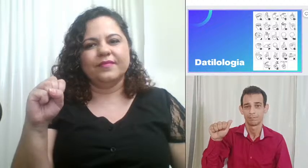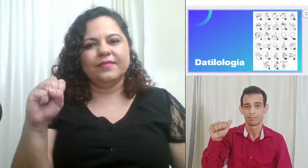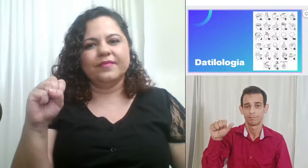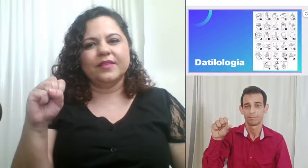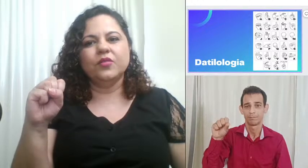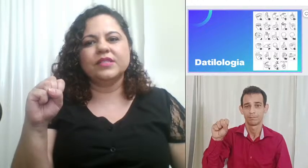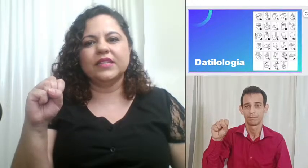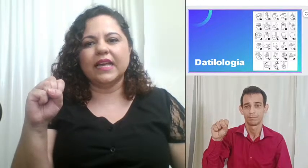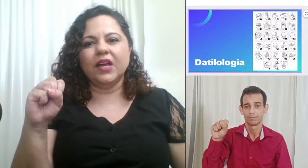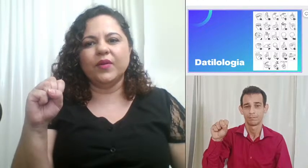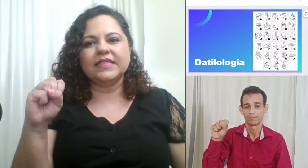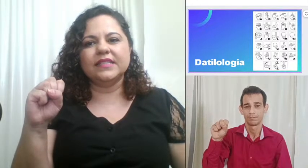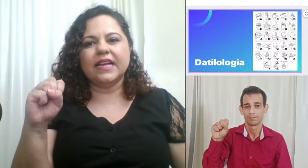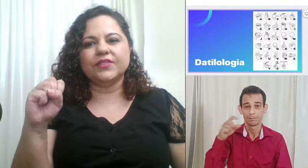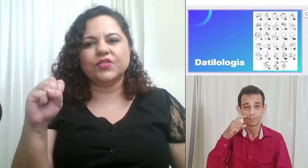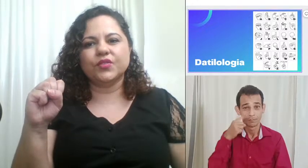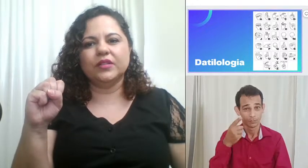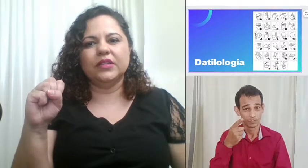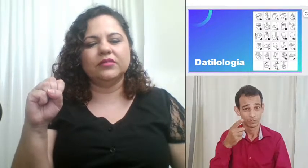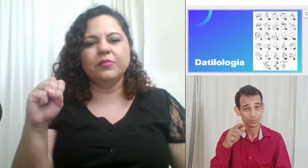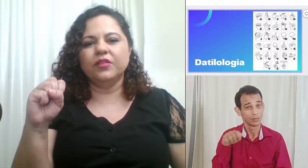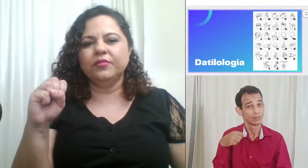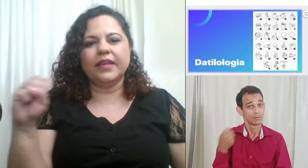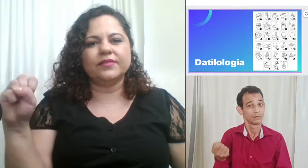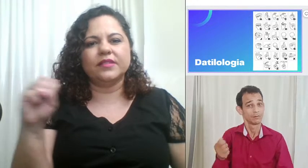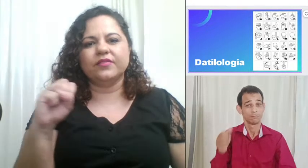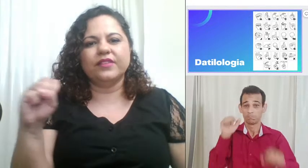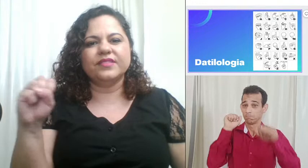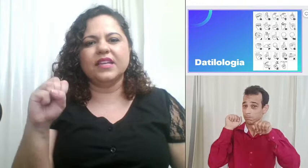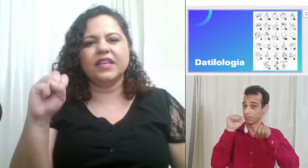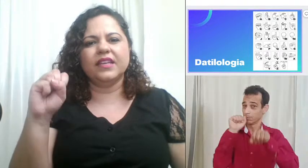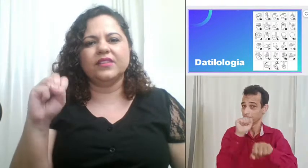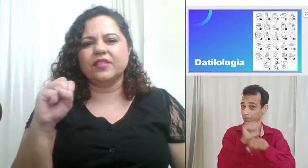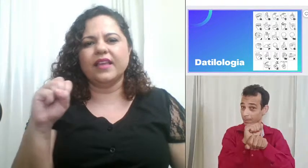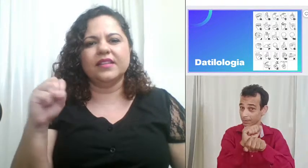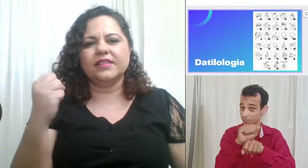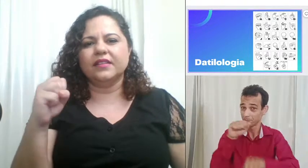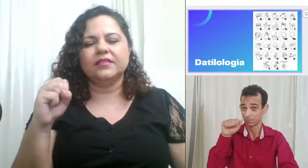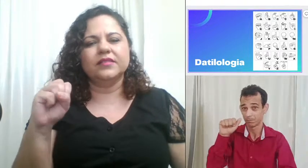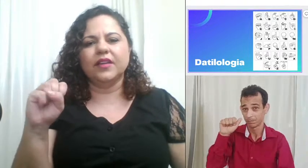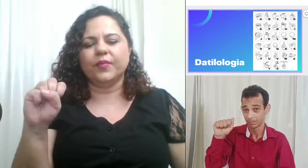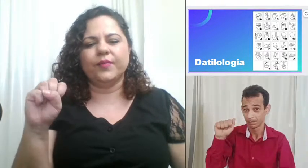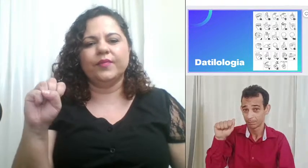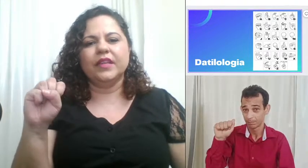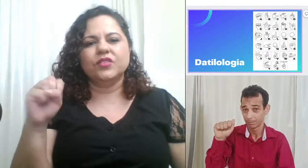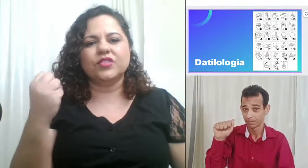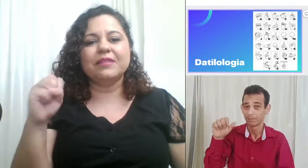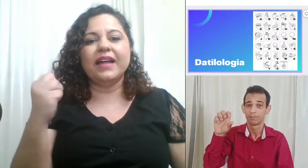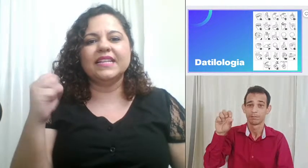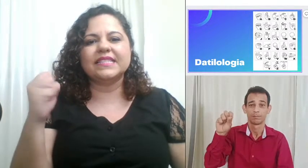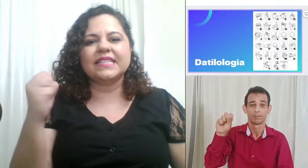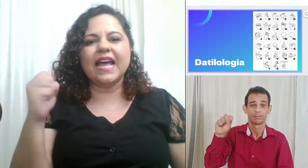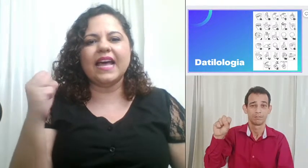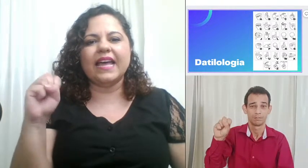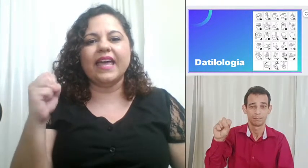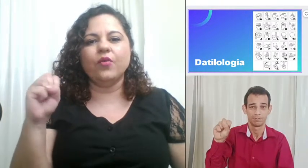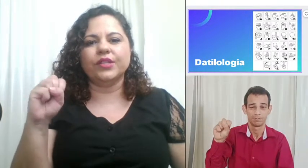o sinal é estático não tem movimento você não vai fazer isso é não se você balançar é oito